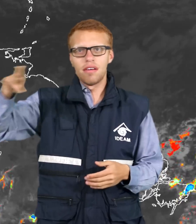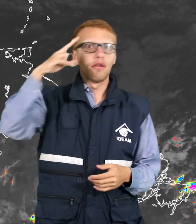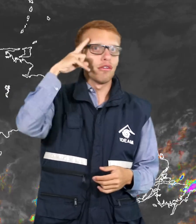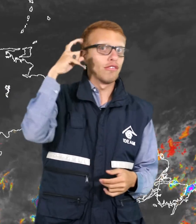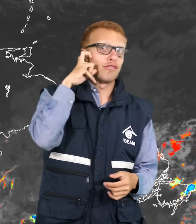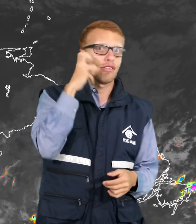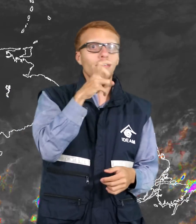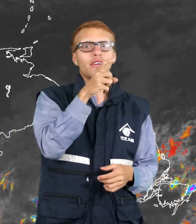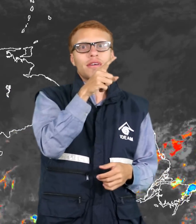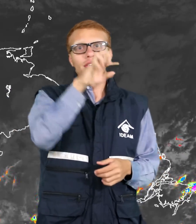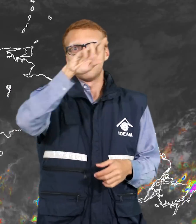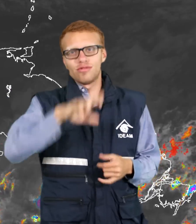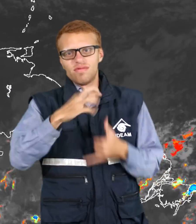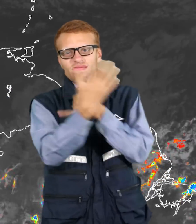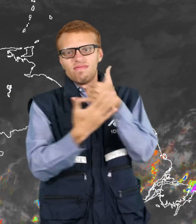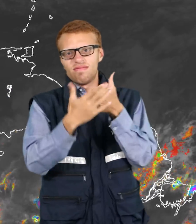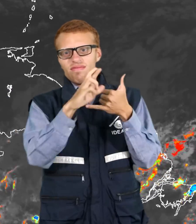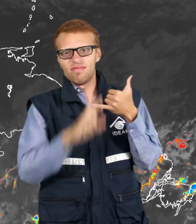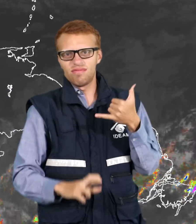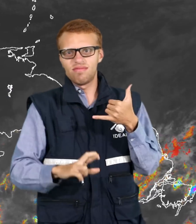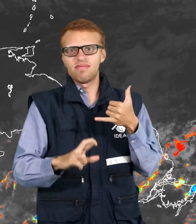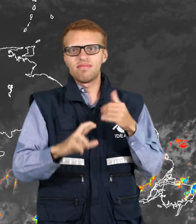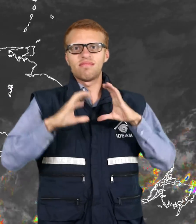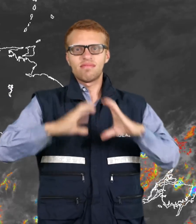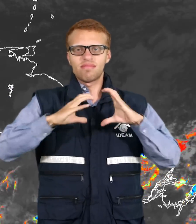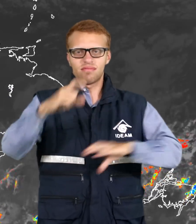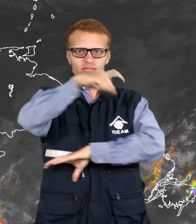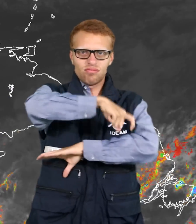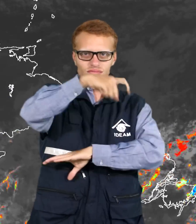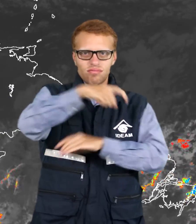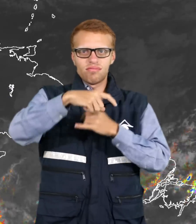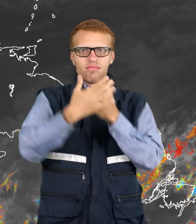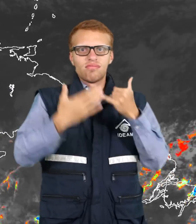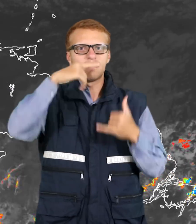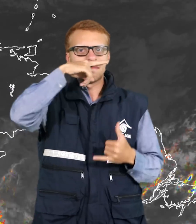chocó y hacia el sur del territorio nacional en Caquetá, Putumayo y Amazonas.